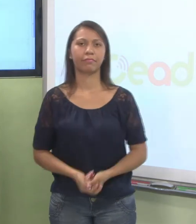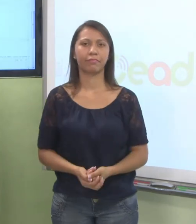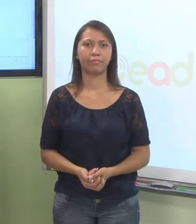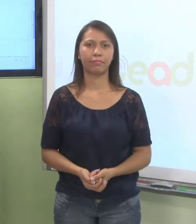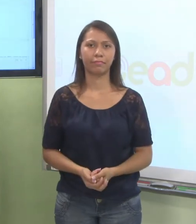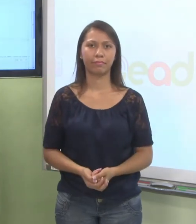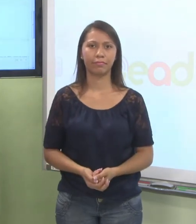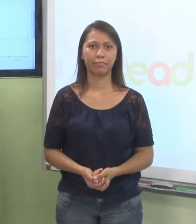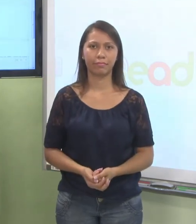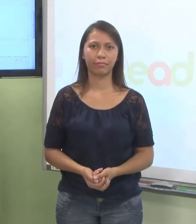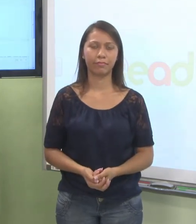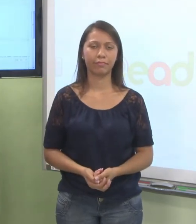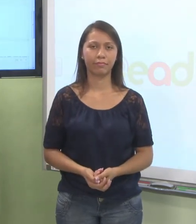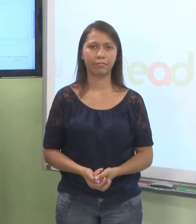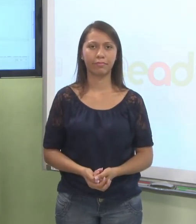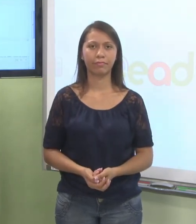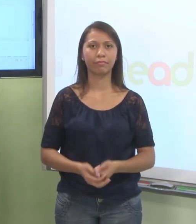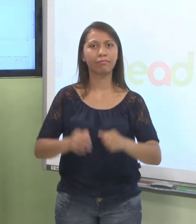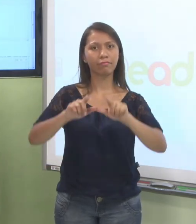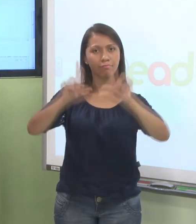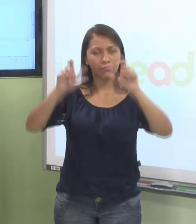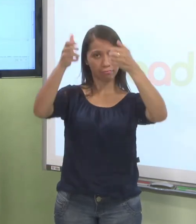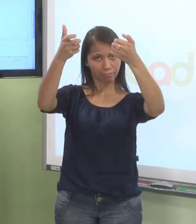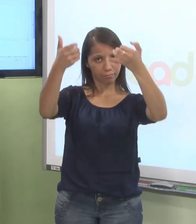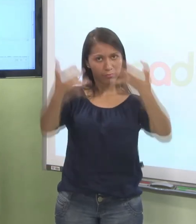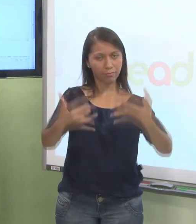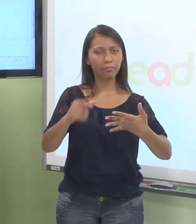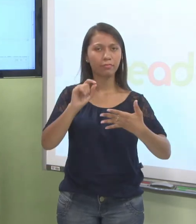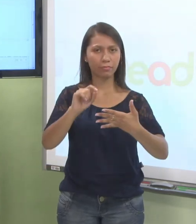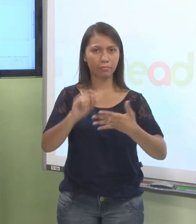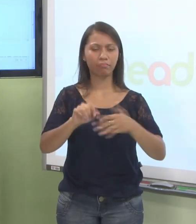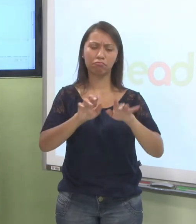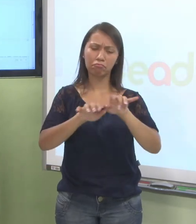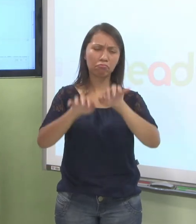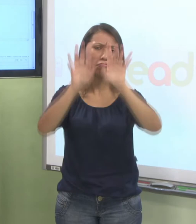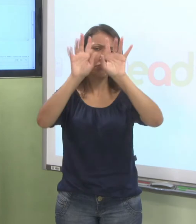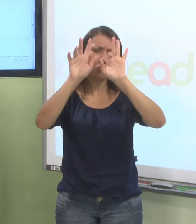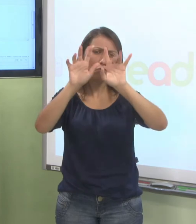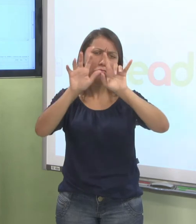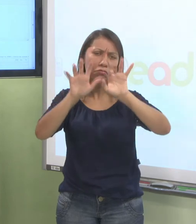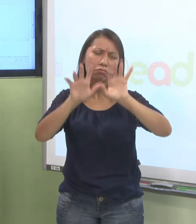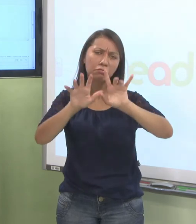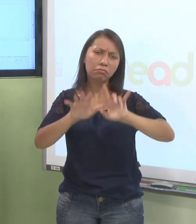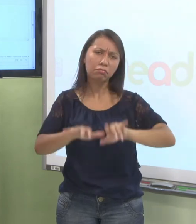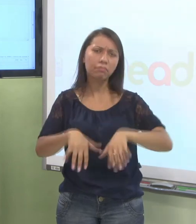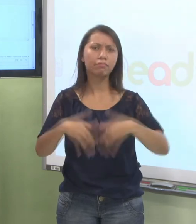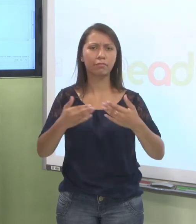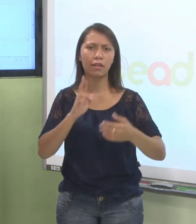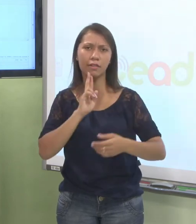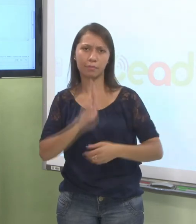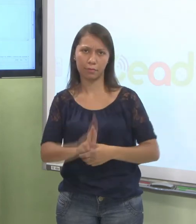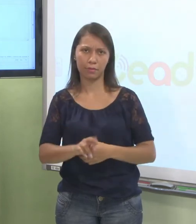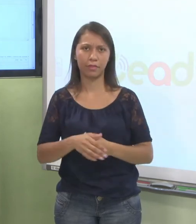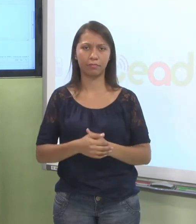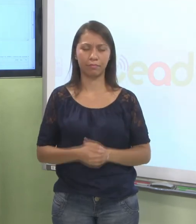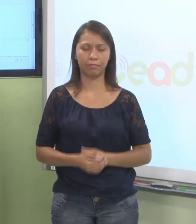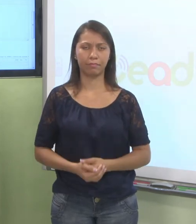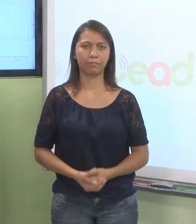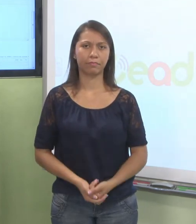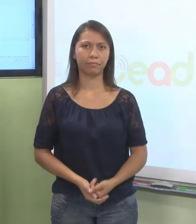Aqui já apareceu uma caixa de texto e eu vou escrever. Olá, professor. Estou